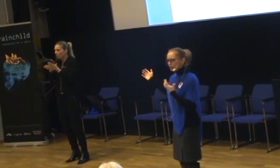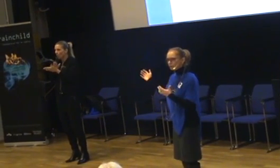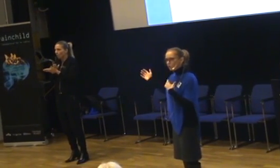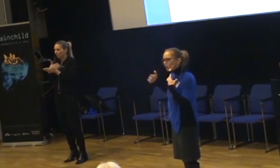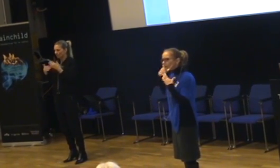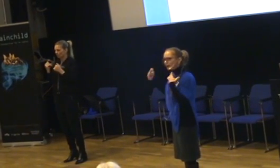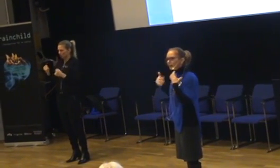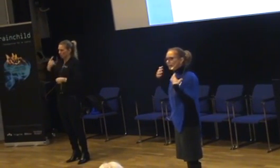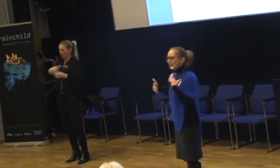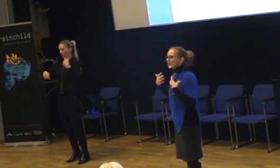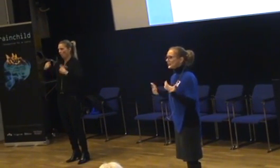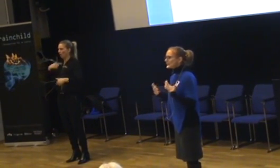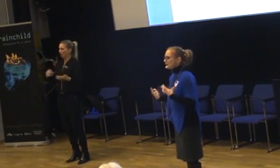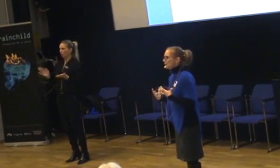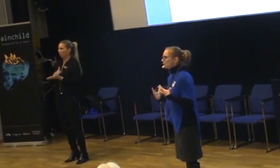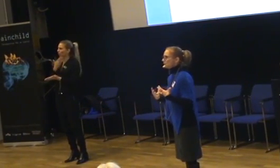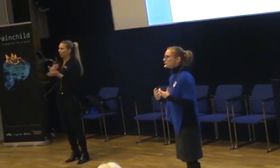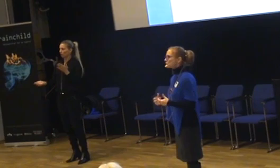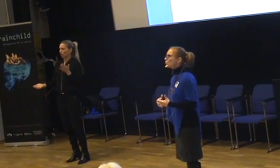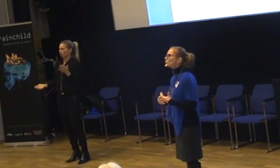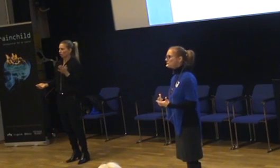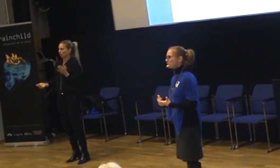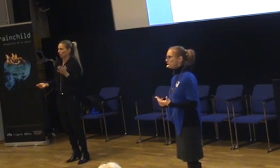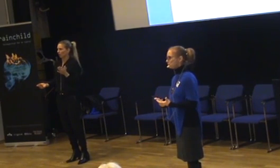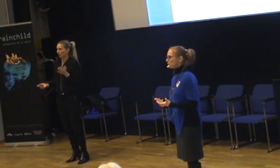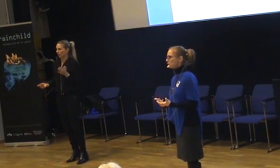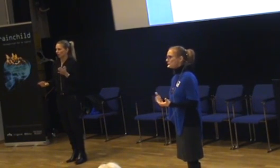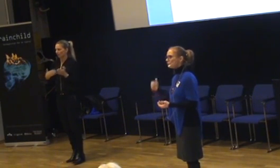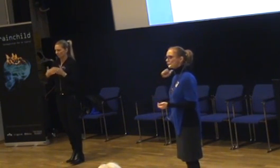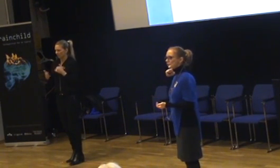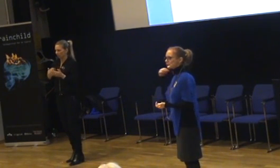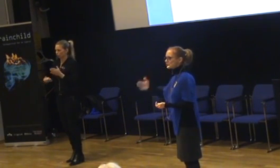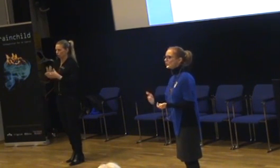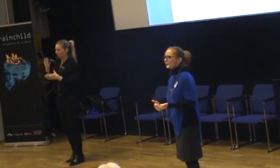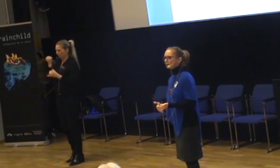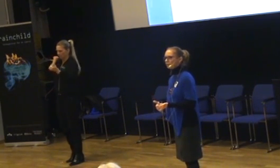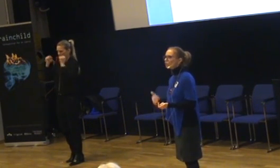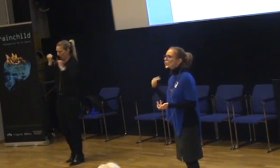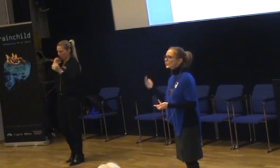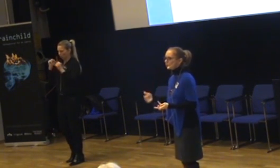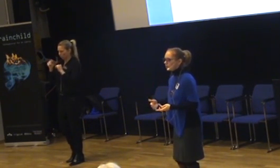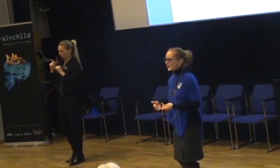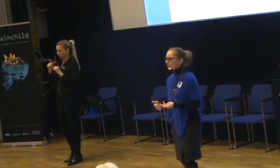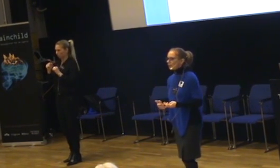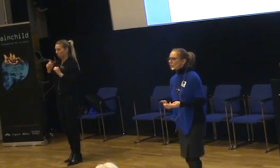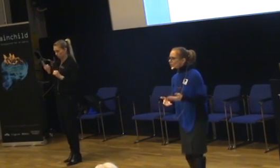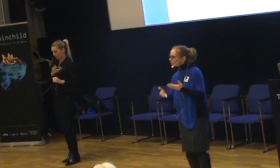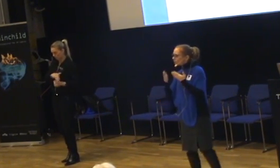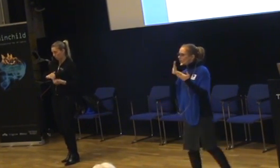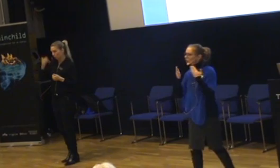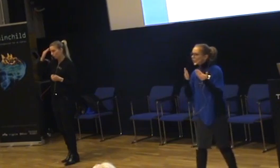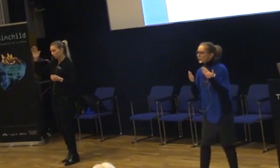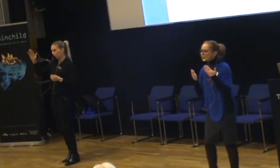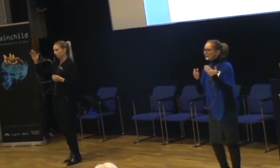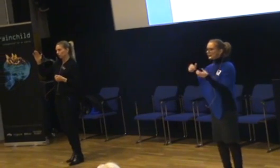plågar sig? Få hela den här känslan av frustration. Som ett barn som åker förbi slussen får. Vuxna också. Så